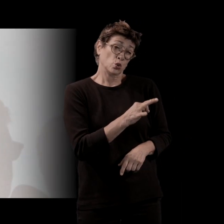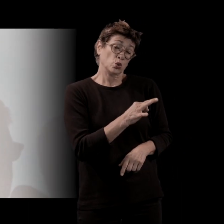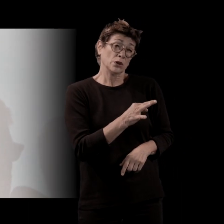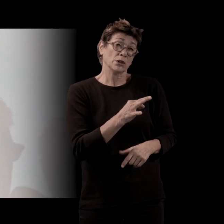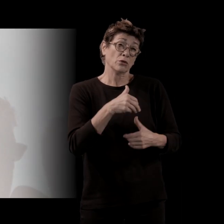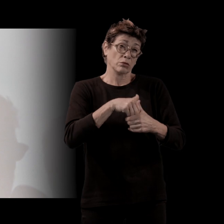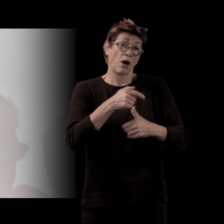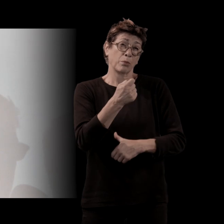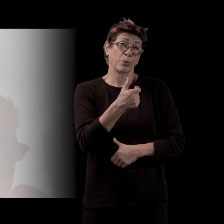Mais peut-être pas...